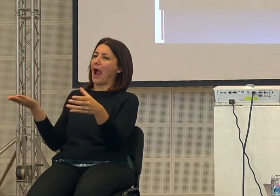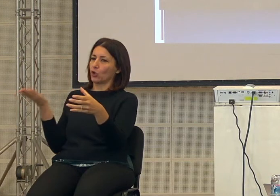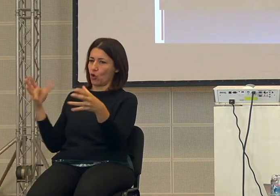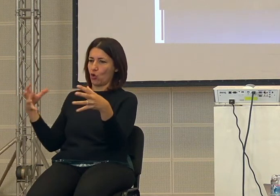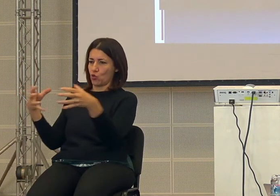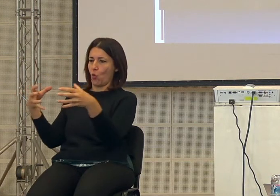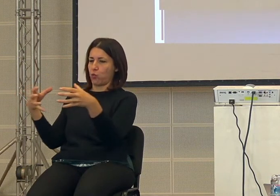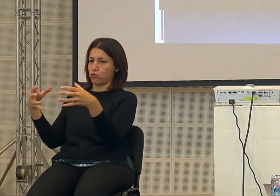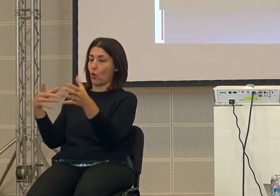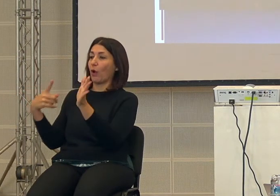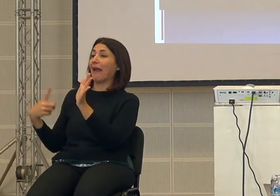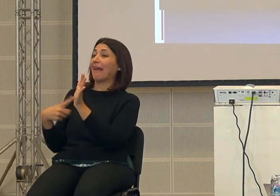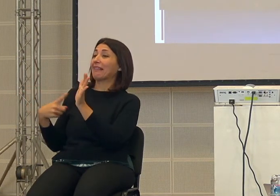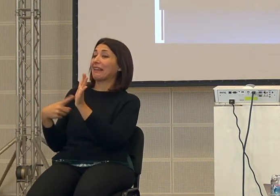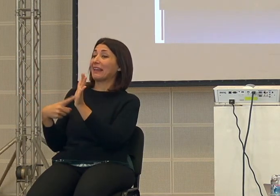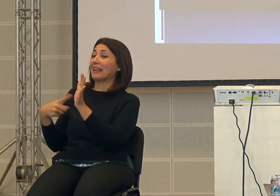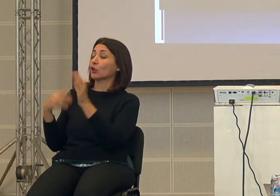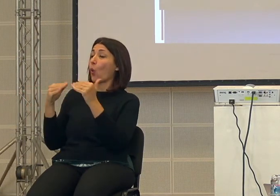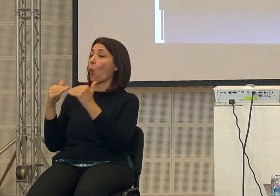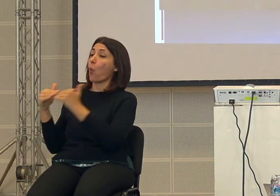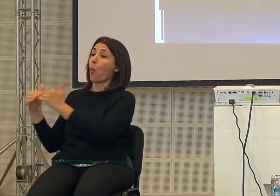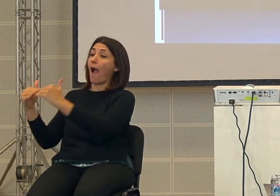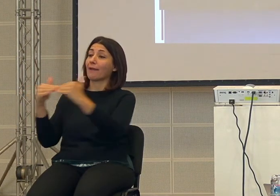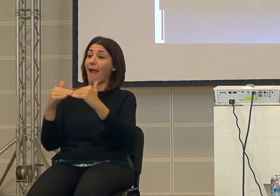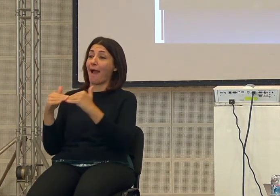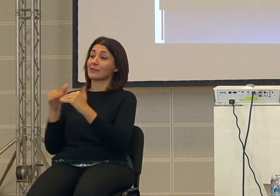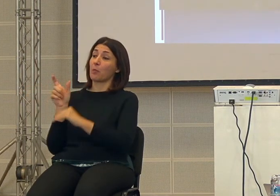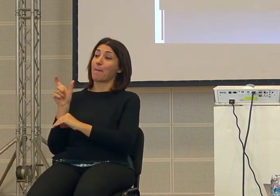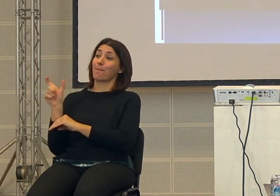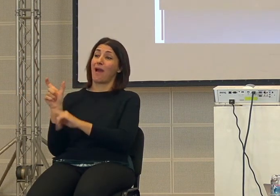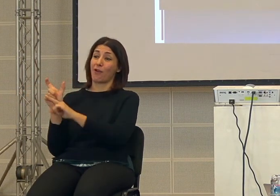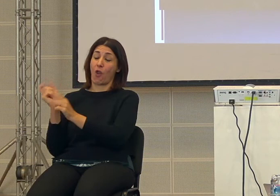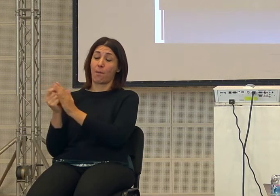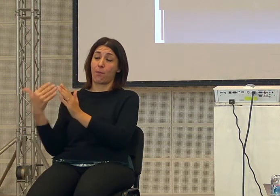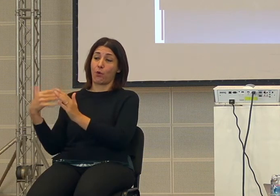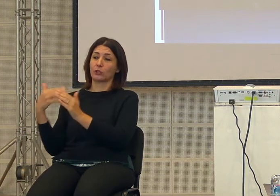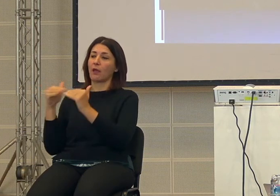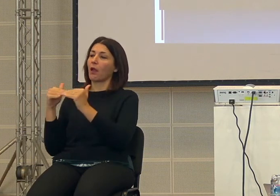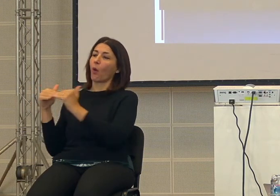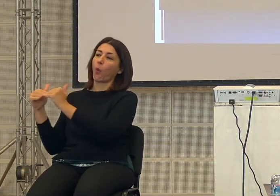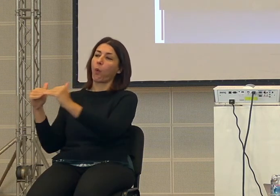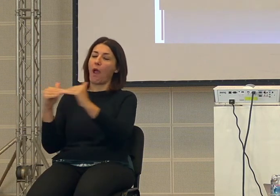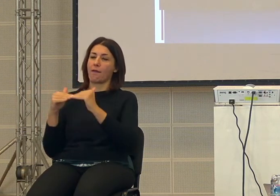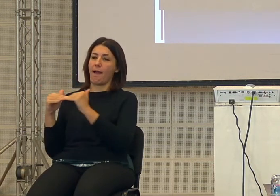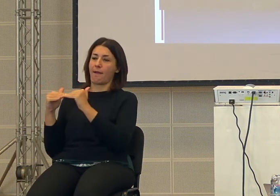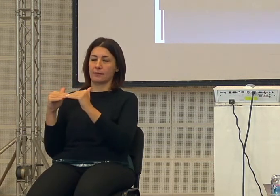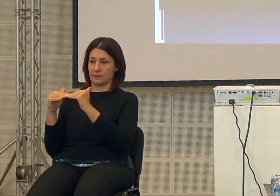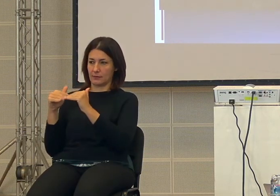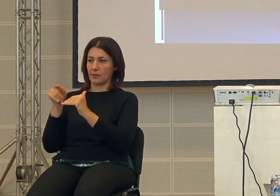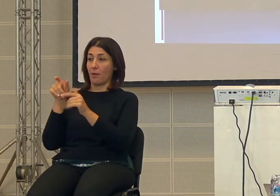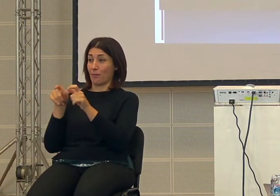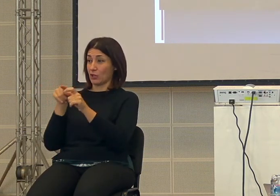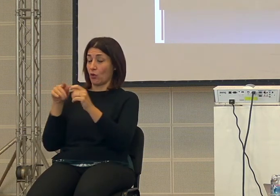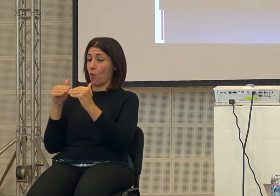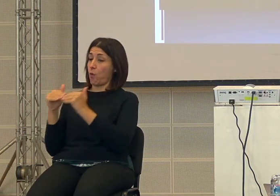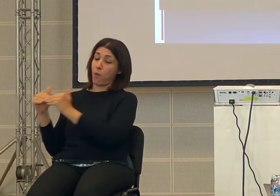il diritto qui è più sull'uguaglianza la parola d'ordine è l'uguaglianza che tutti devono essere uguali